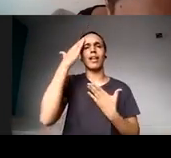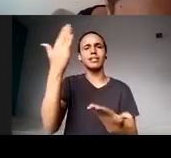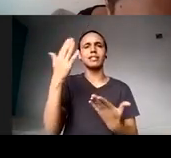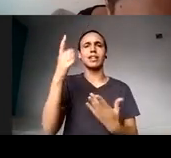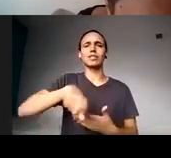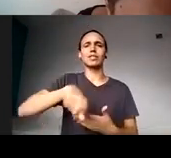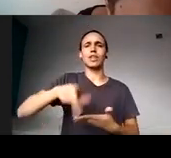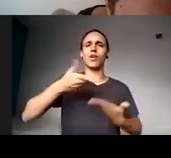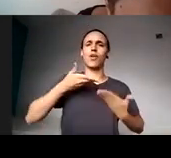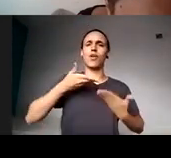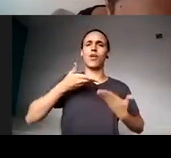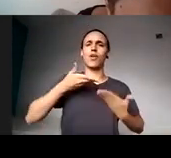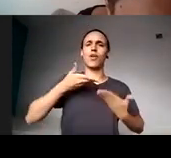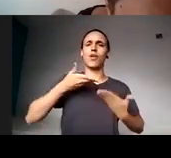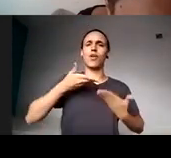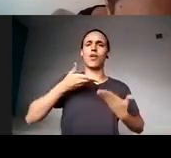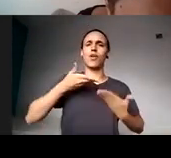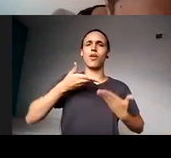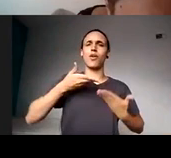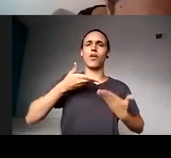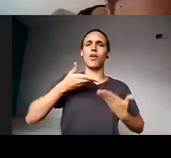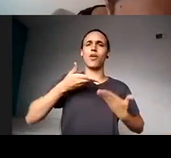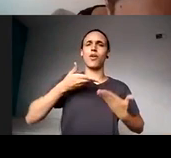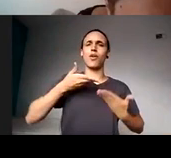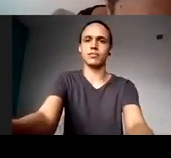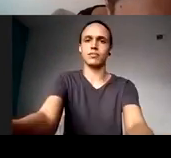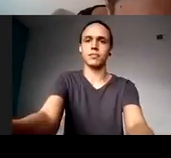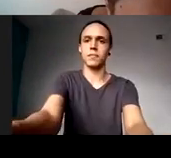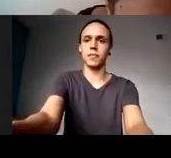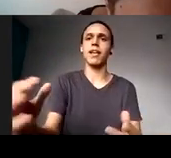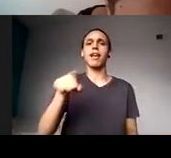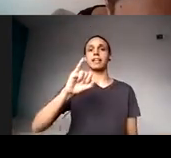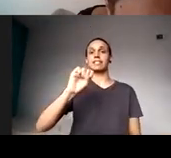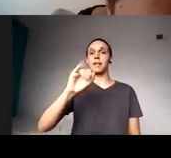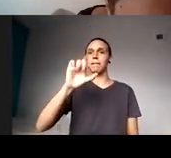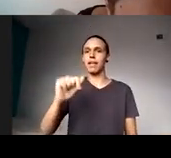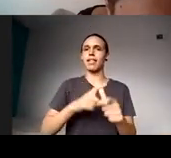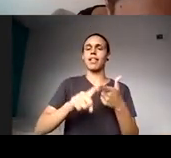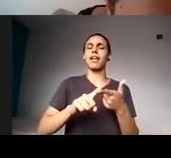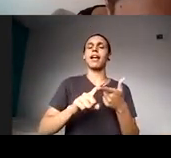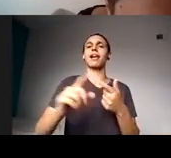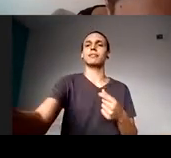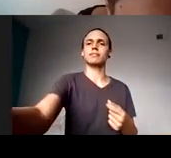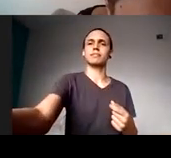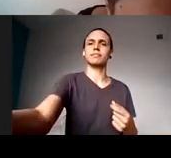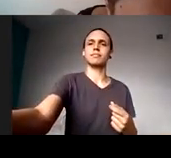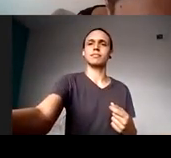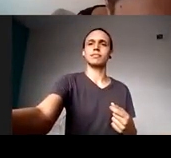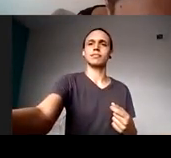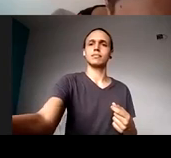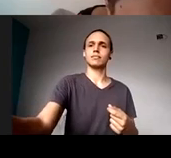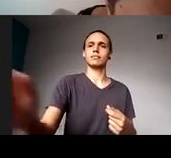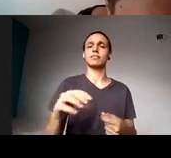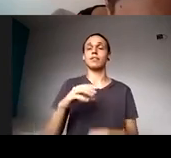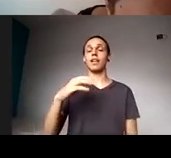Isabela, que entrou em contato comigo, a vice-presidência, Cristiane, pela indicação. Dizer que é um prazer, é a primeira